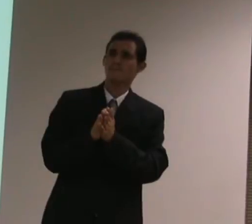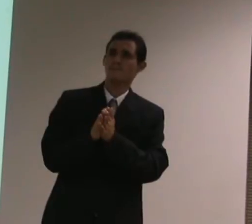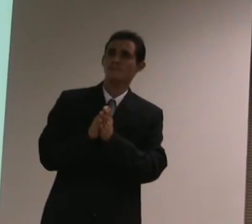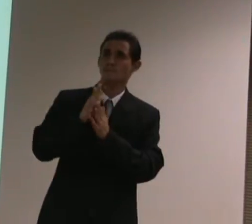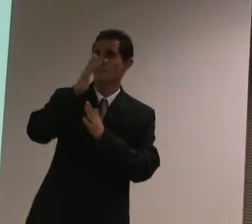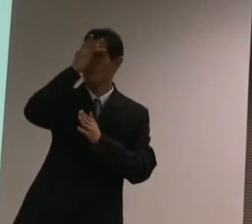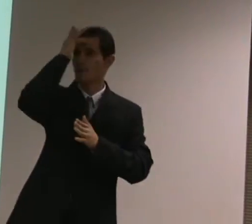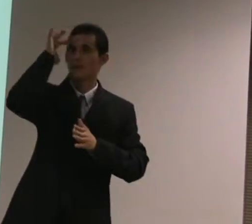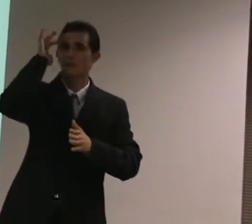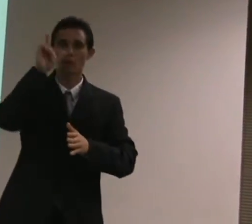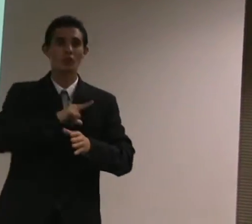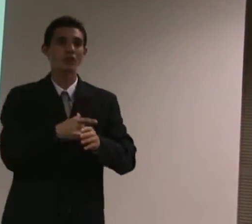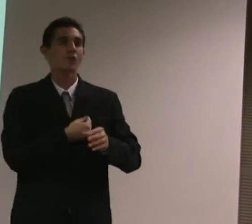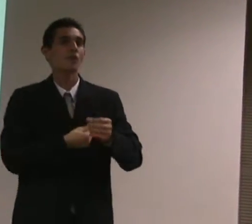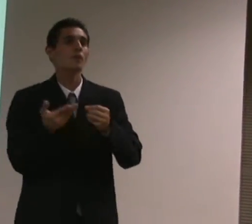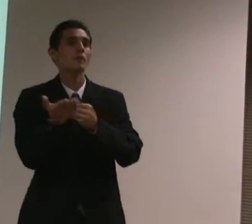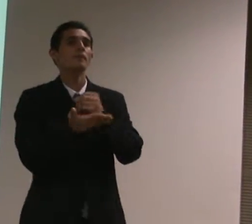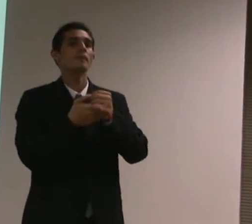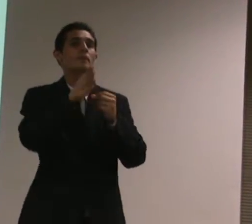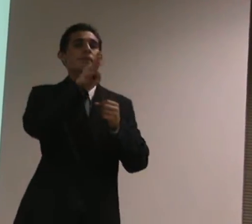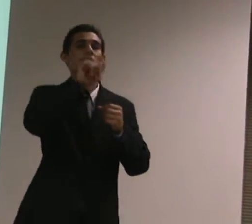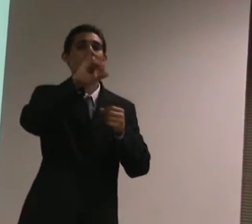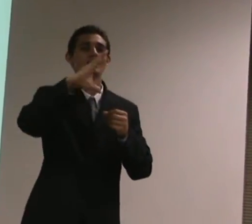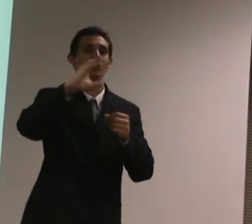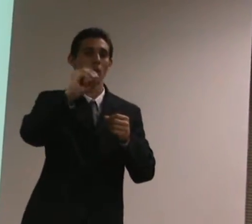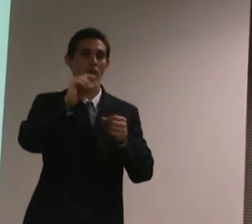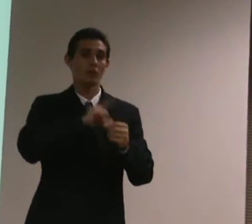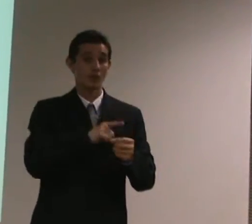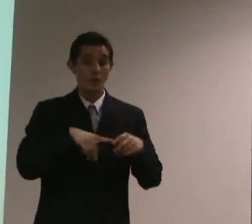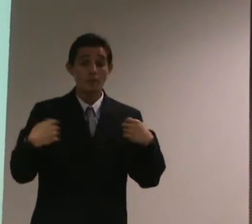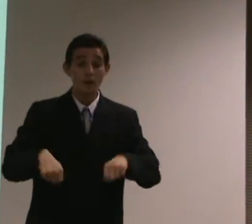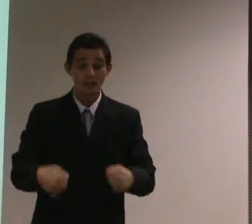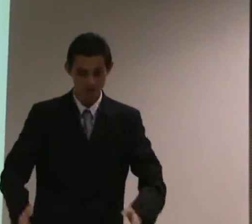uma pessoa, até o básico, a pessoa precisa de uma cadeira de rodas.